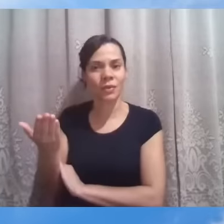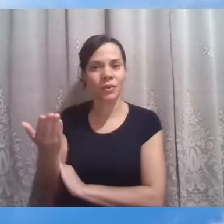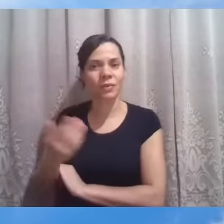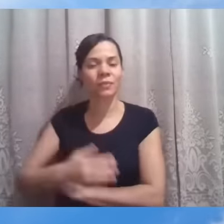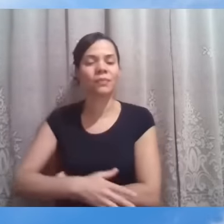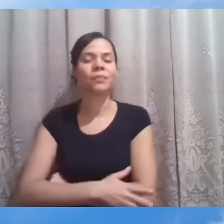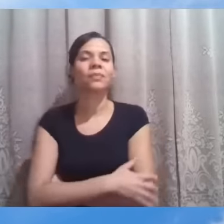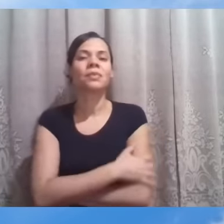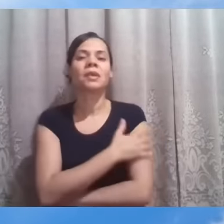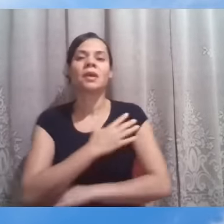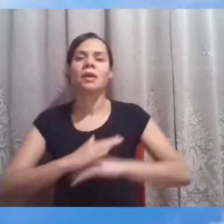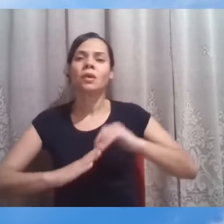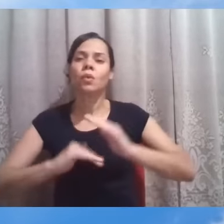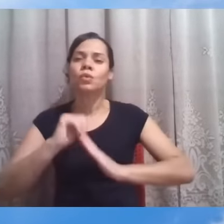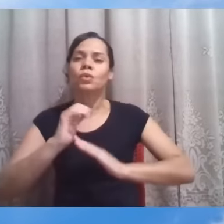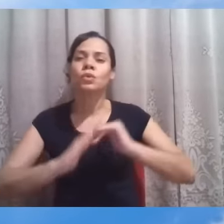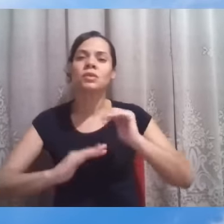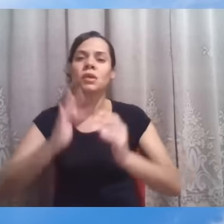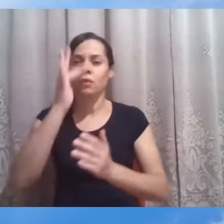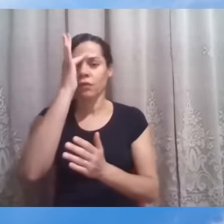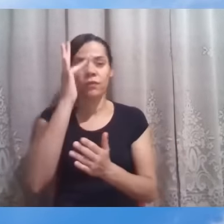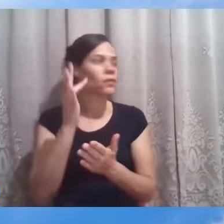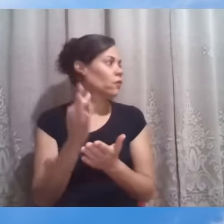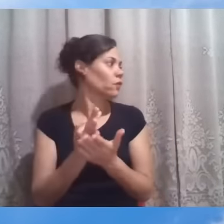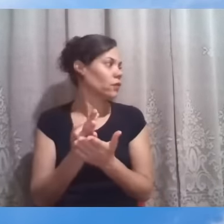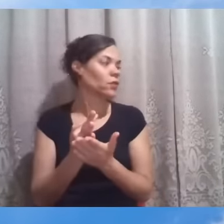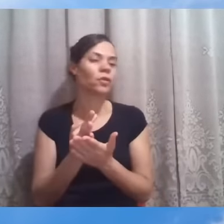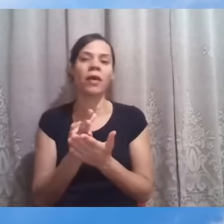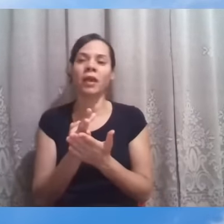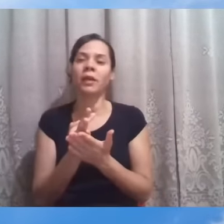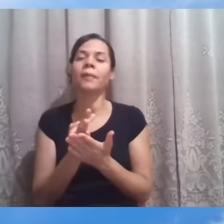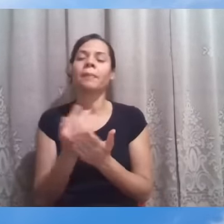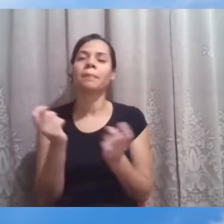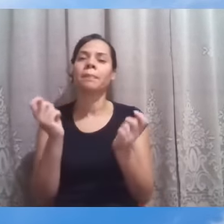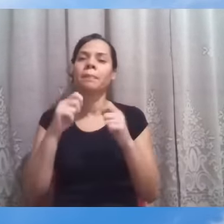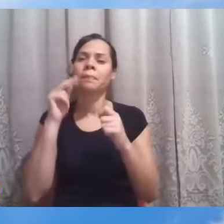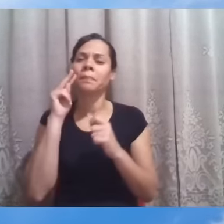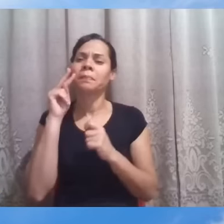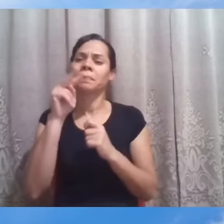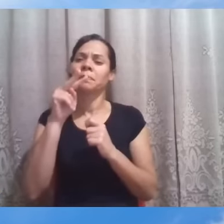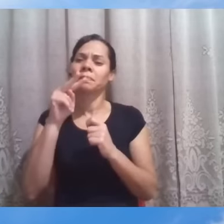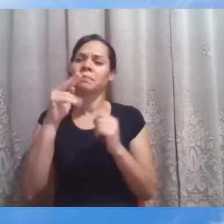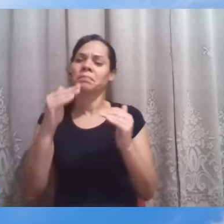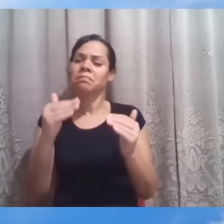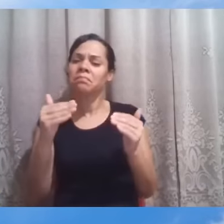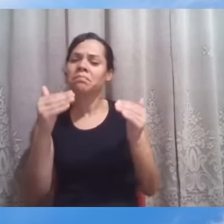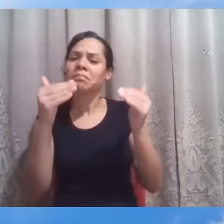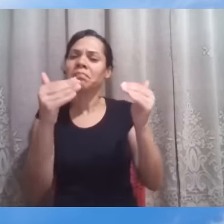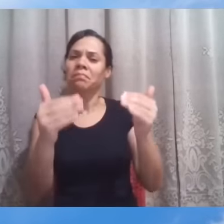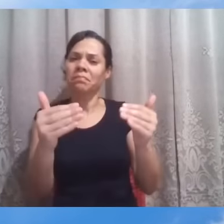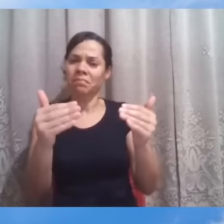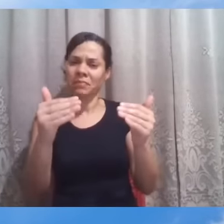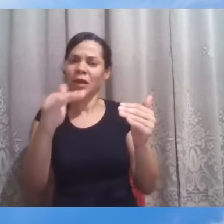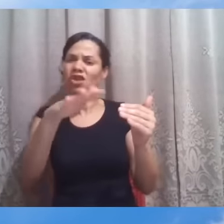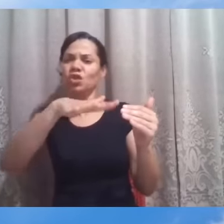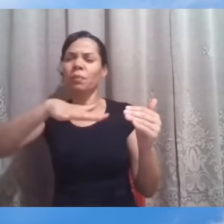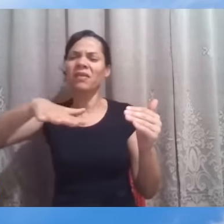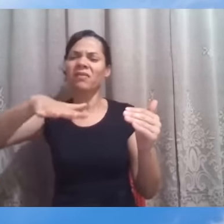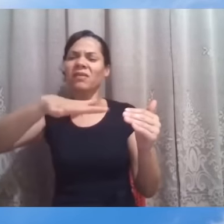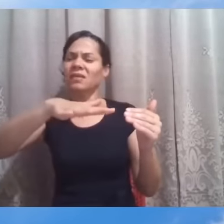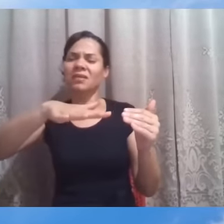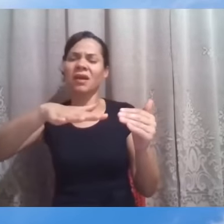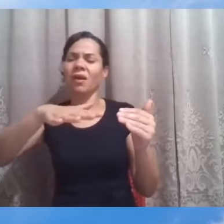na construção de uma fé que consiga enxergar para além da superfície das coisas, da superfície dos